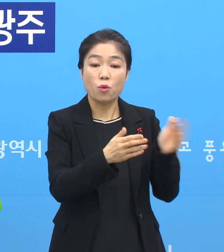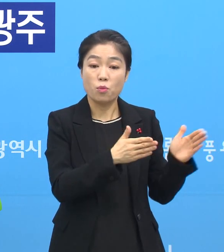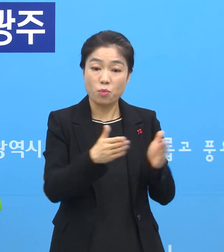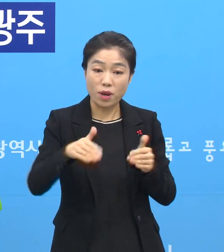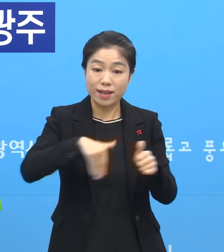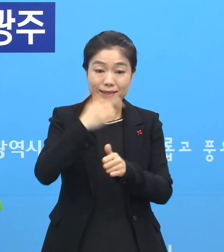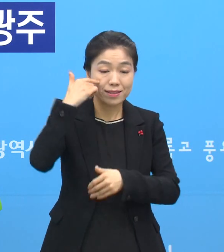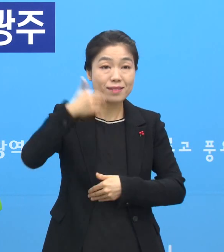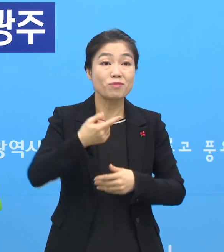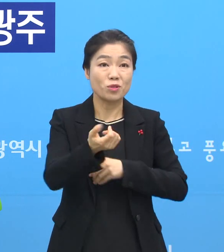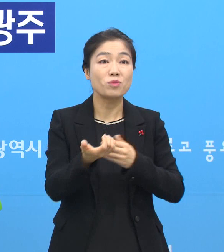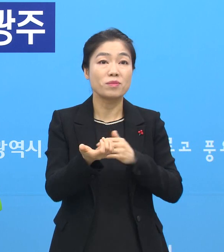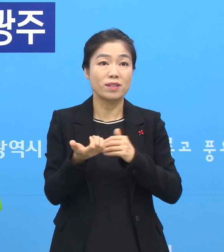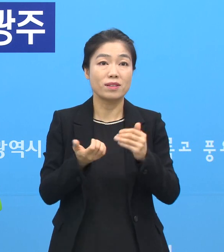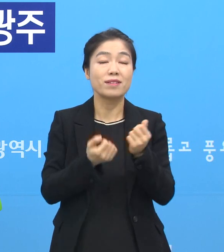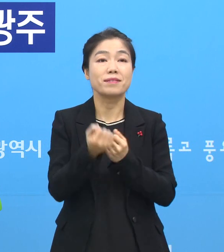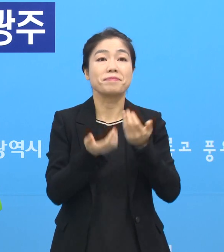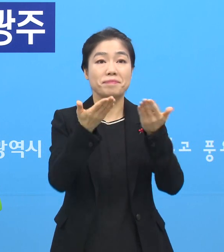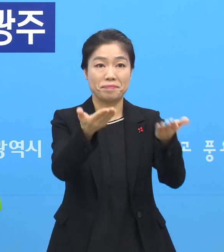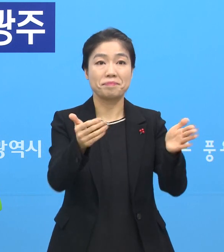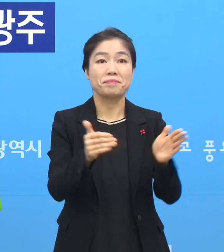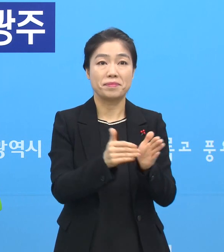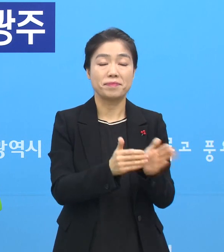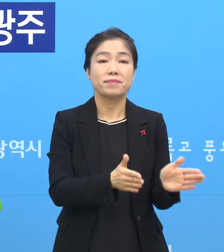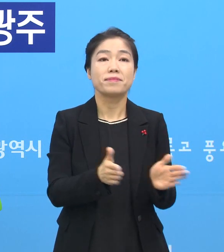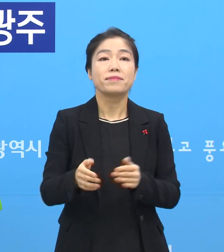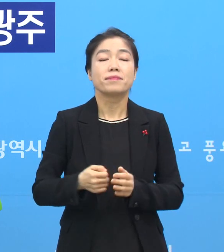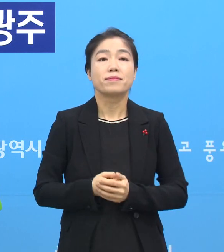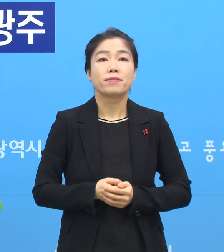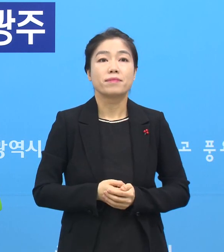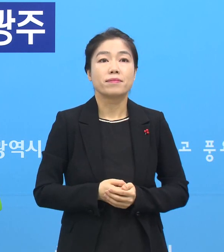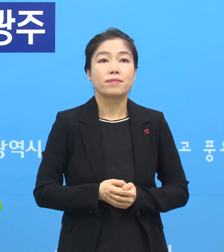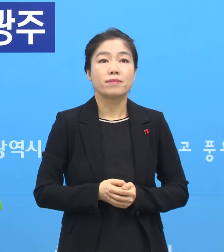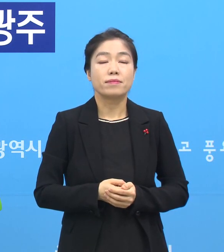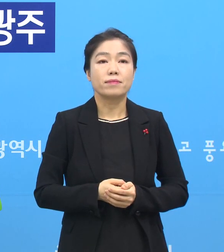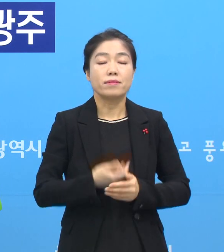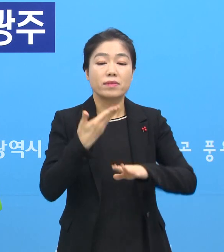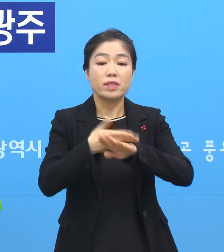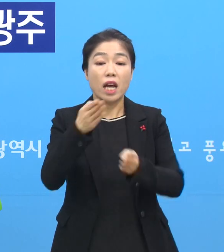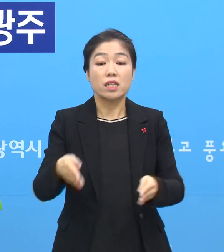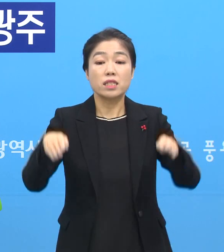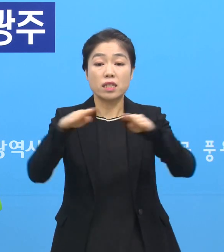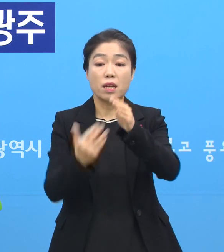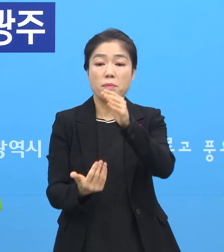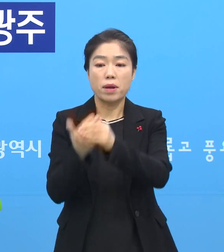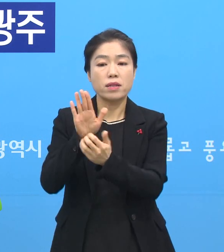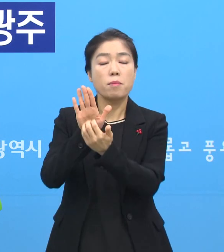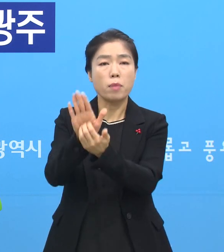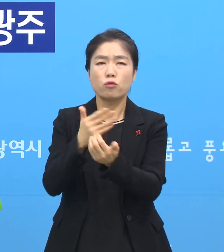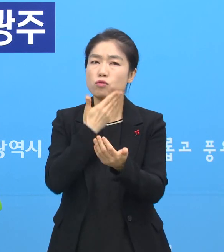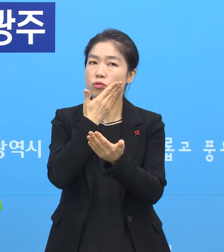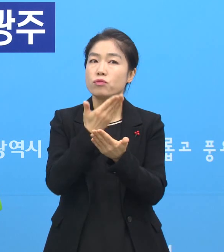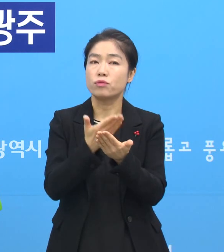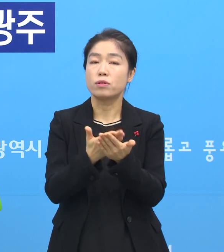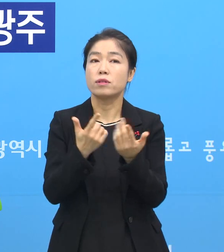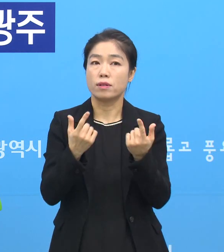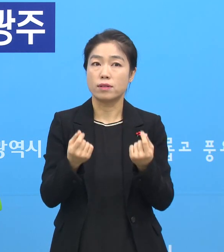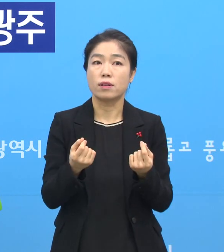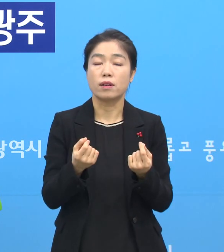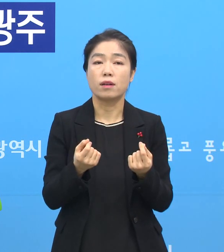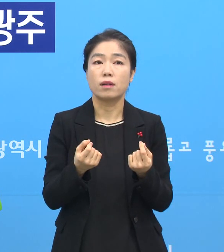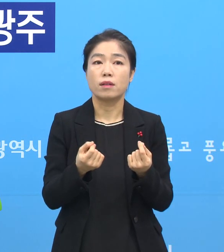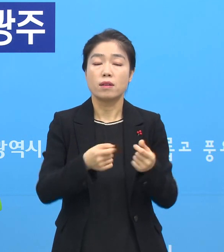진행상 질문 주셨는데 방금 브리핑한 내용으로 가름하겠습니다. 그다음에 다른 시설의 발생을 또 막는 것이 중요할 것 같은데